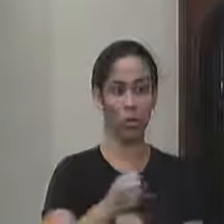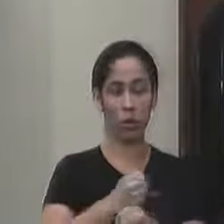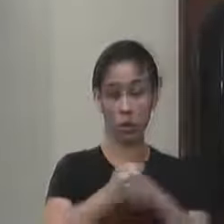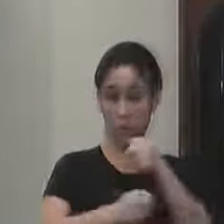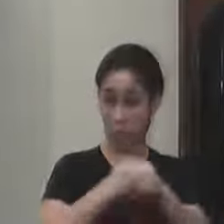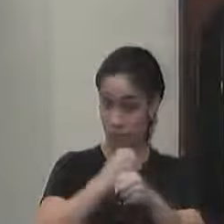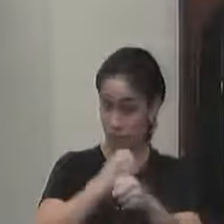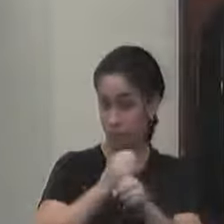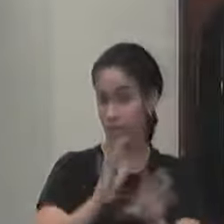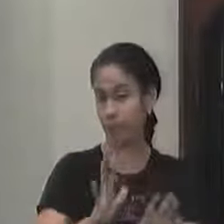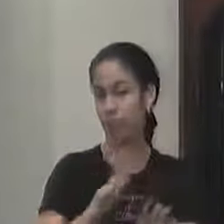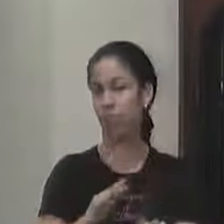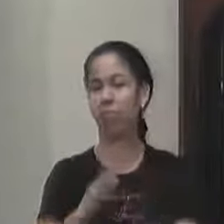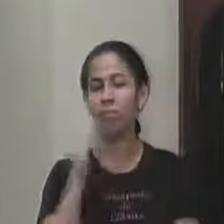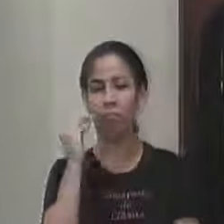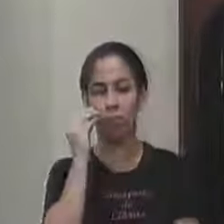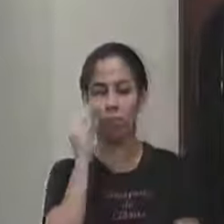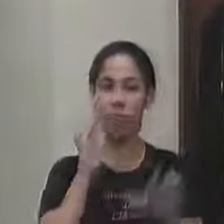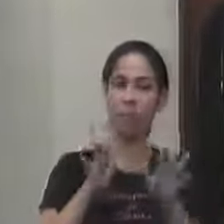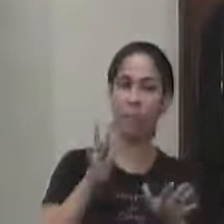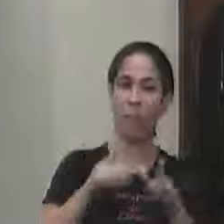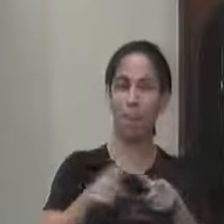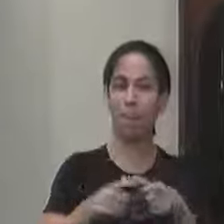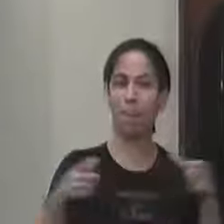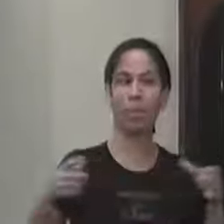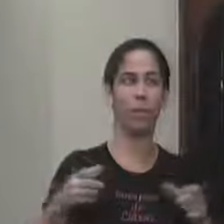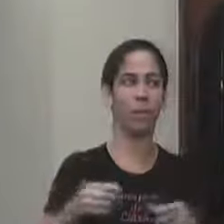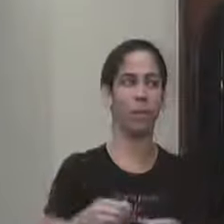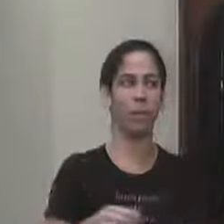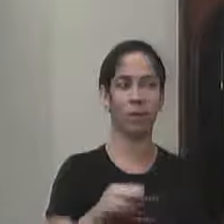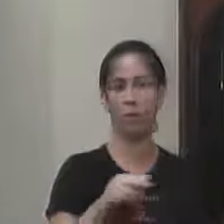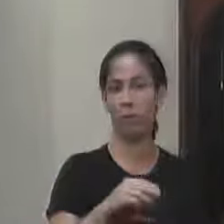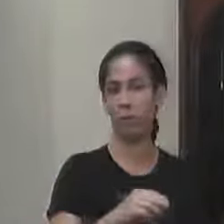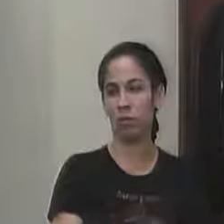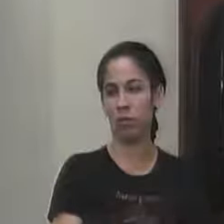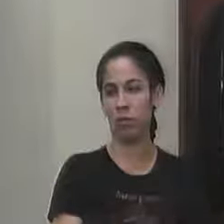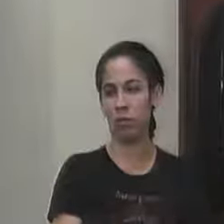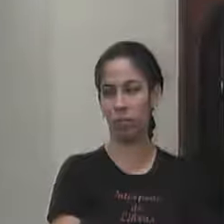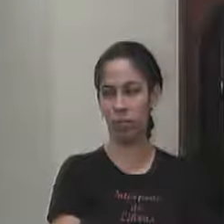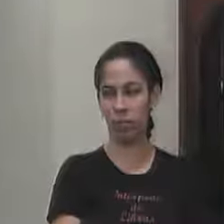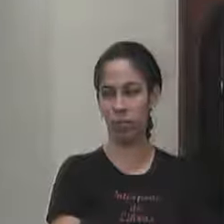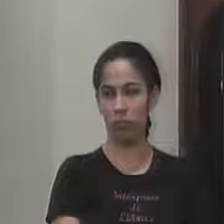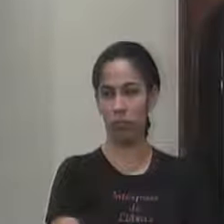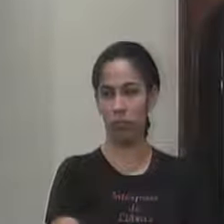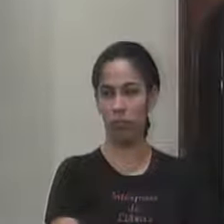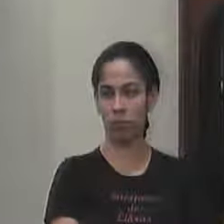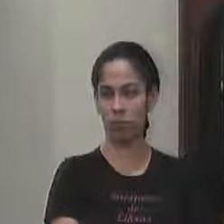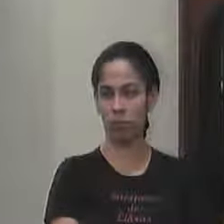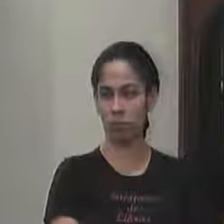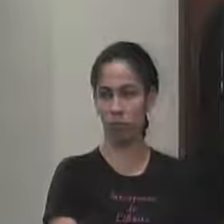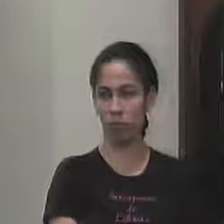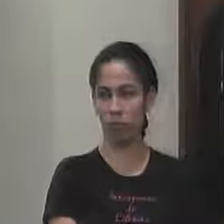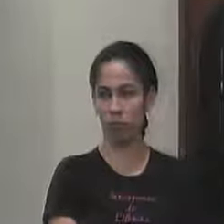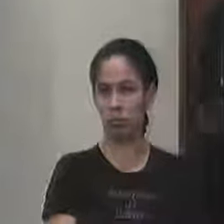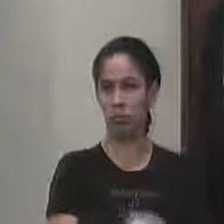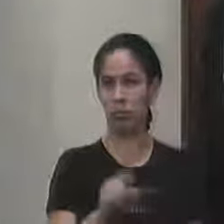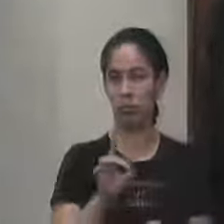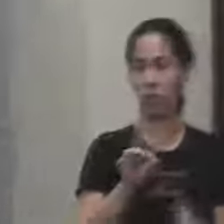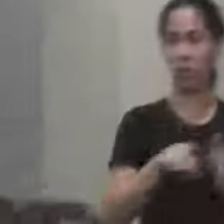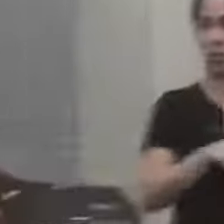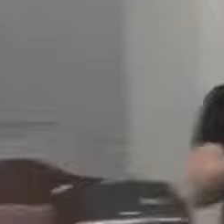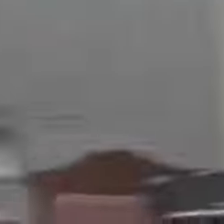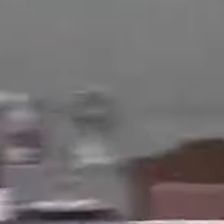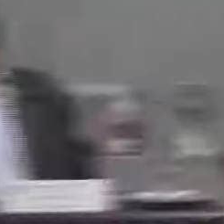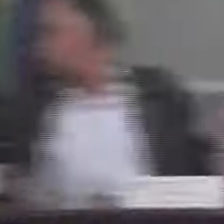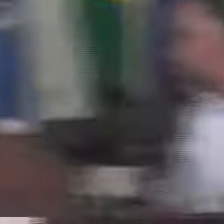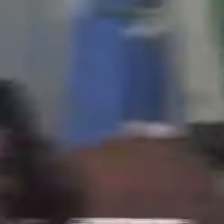mas existe uma previsão de ampliar essa oferta tá é só mais só mais uma pergunta presidente rápido eu